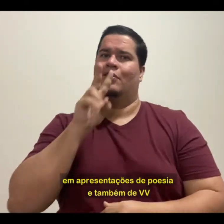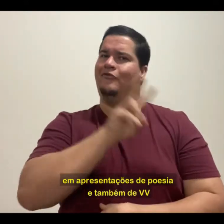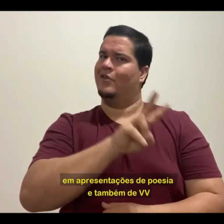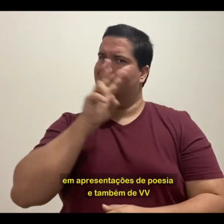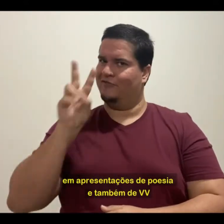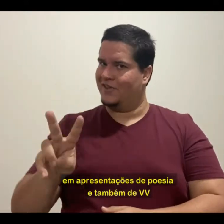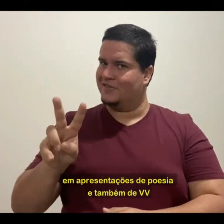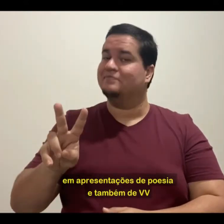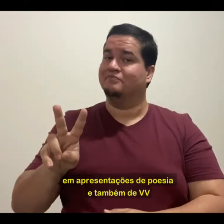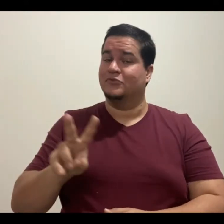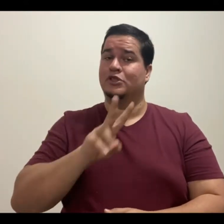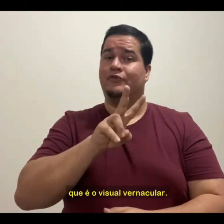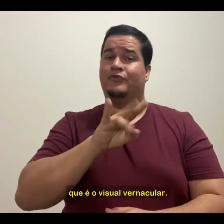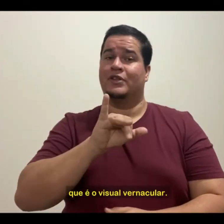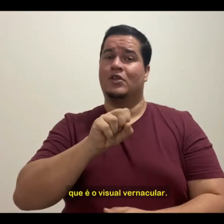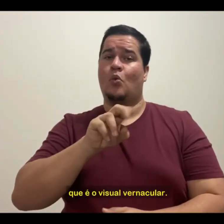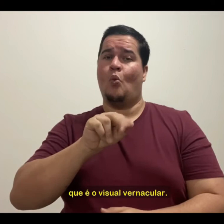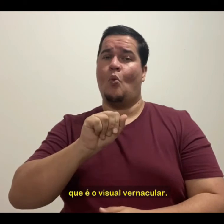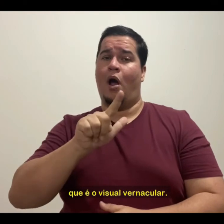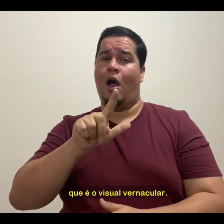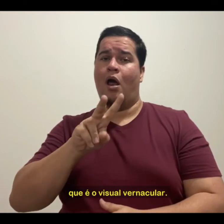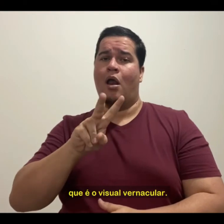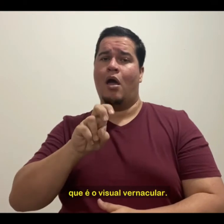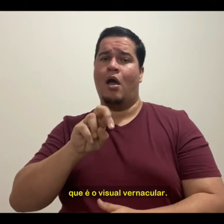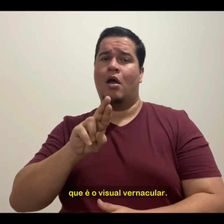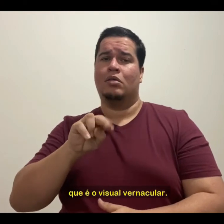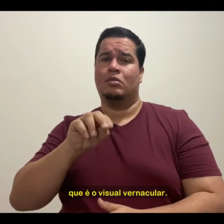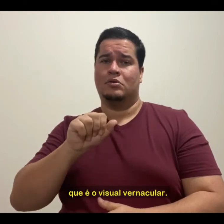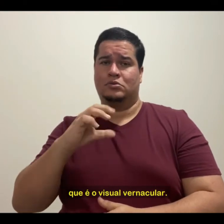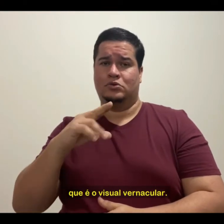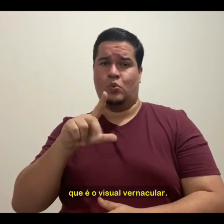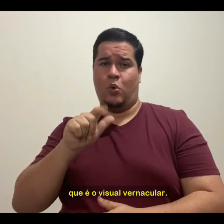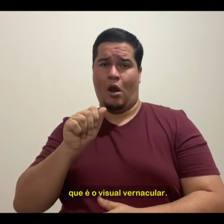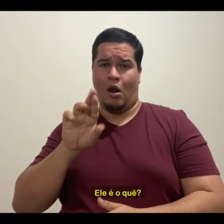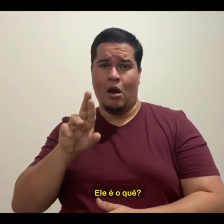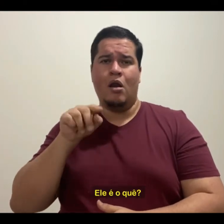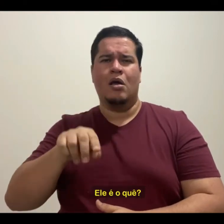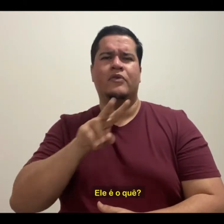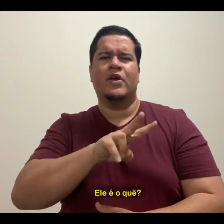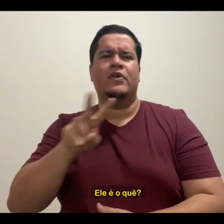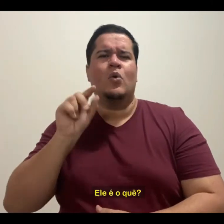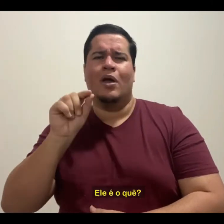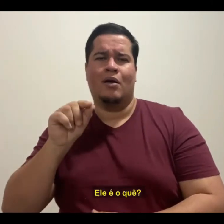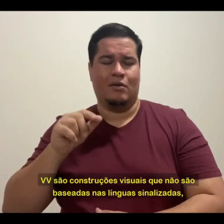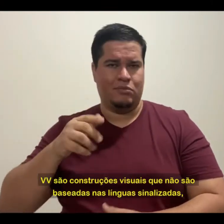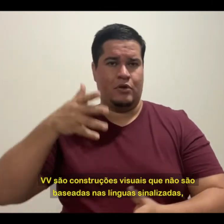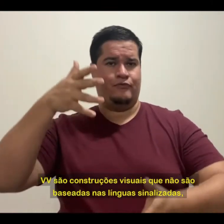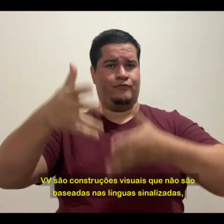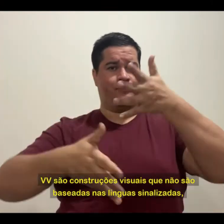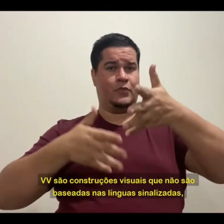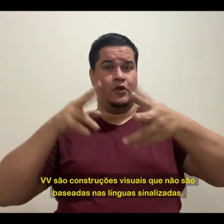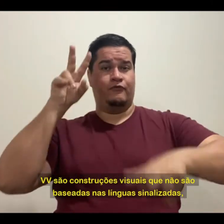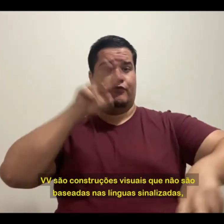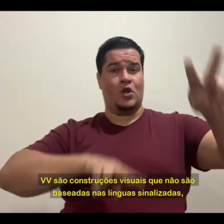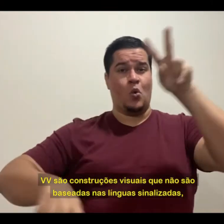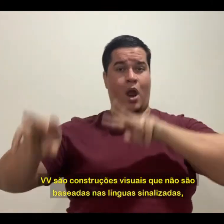VV, que é o visual vernacular. Ele é o quê? VV. São construções